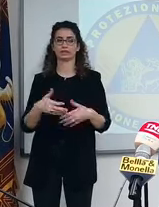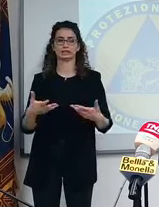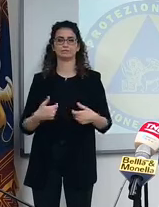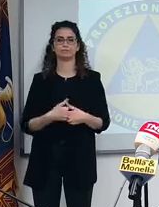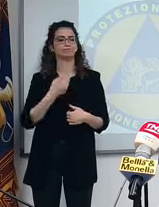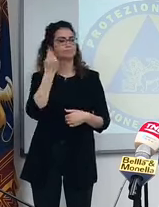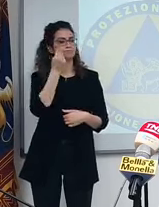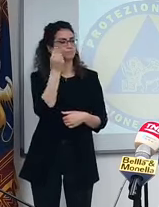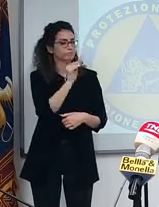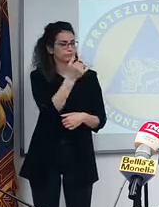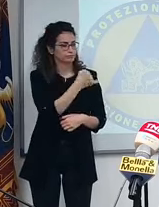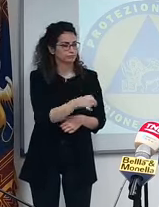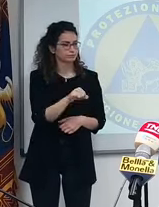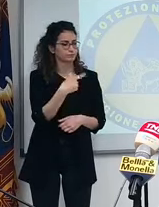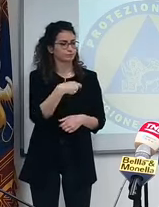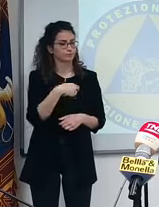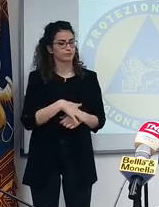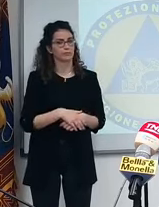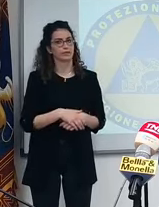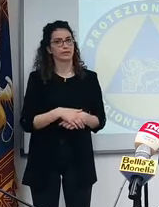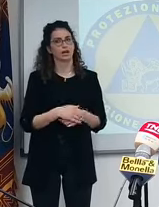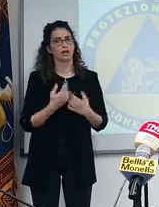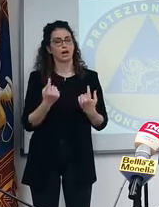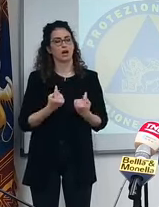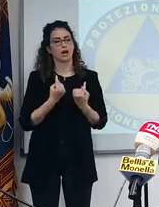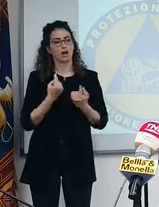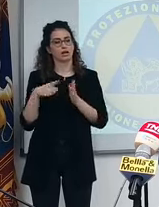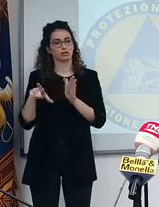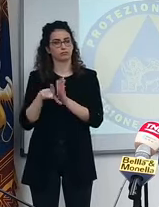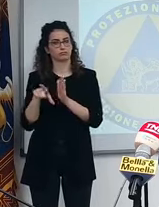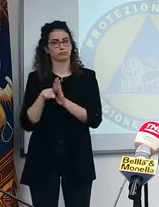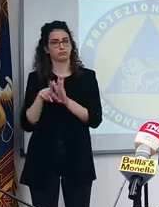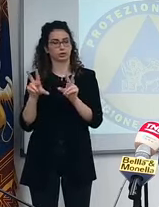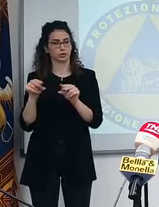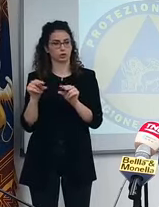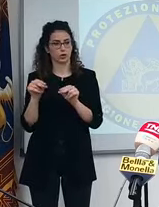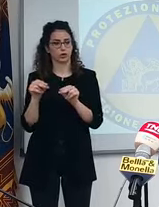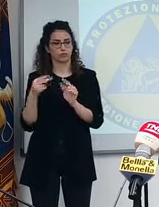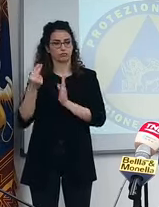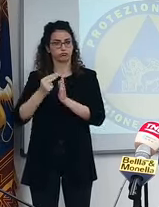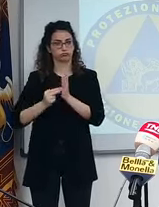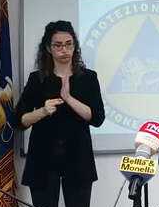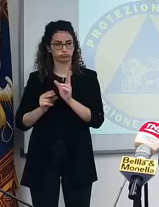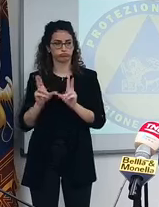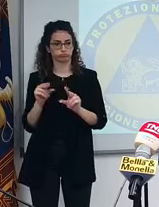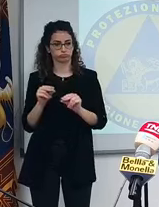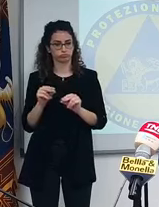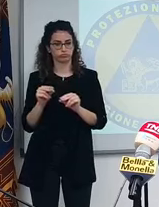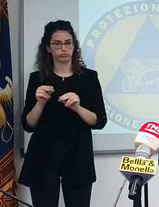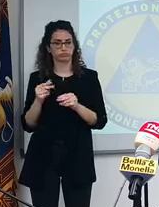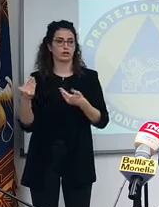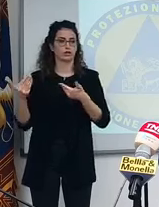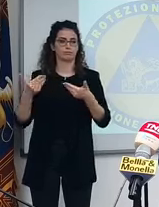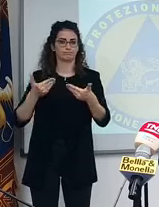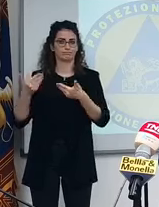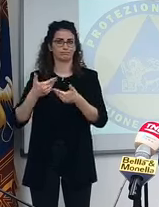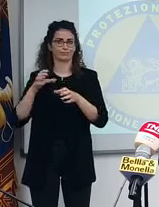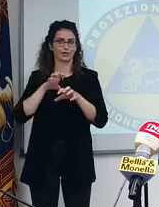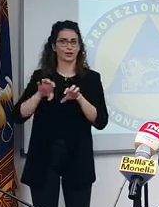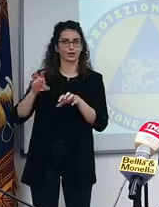Secondo lei, ultima domanda Presidente. In attesa del decreto, quindi delle nuove disposizioni e della mediazione che state tentando con il governo,